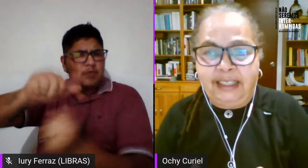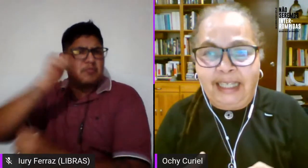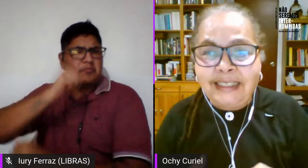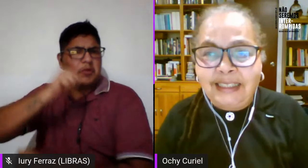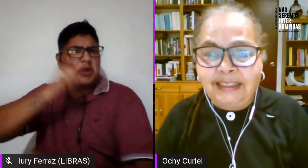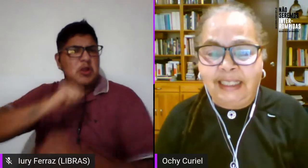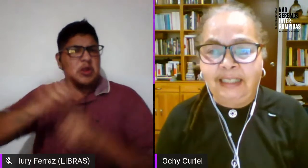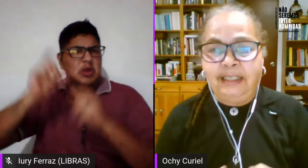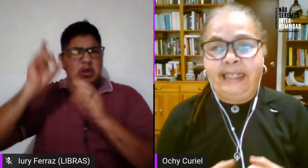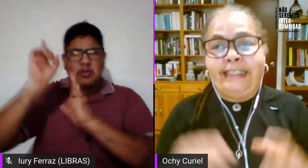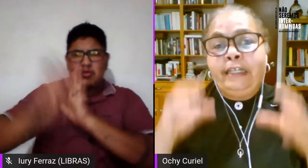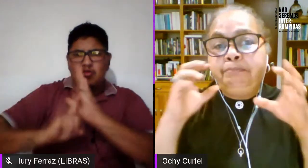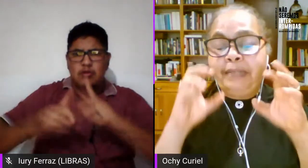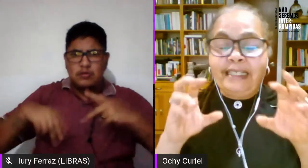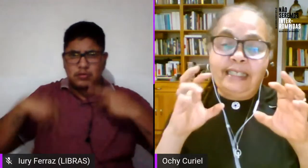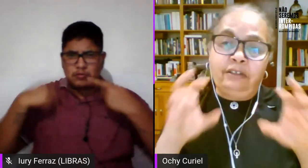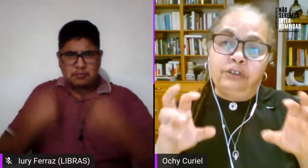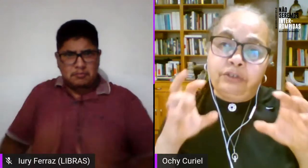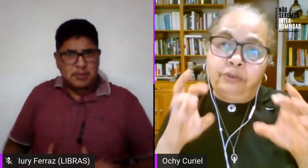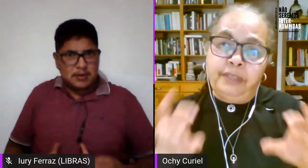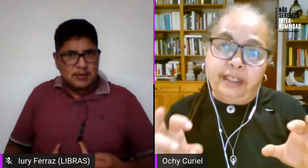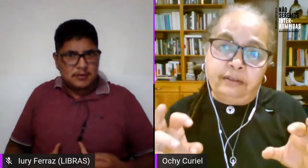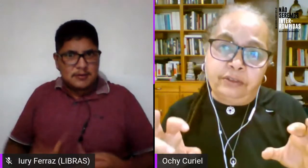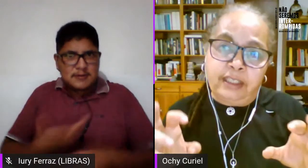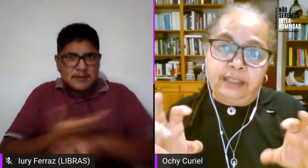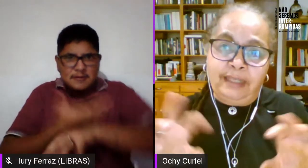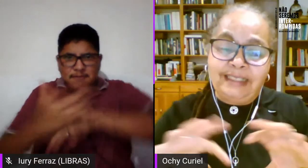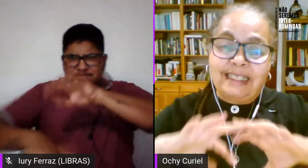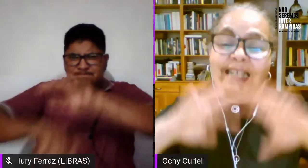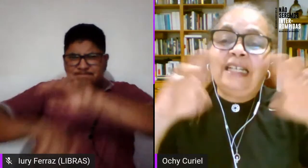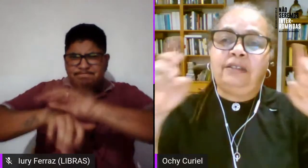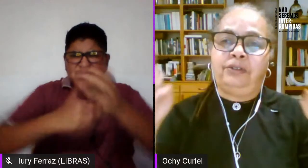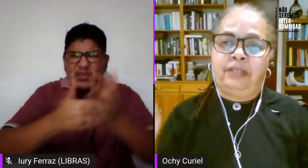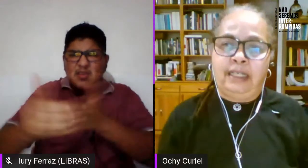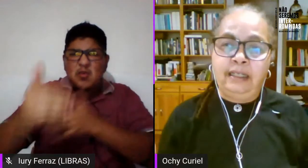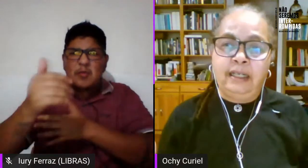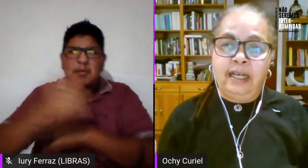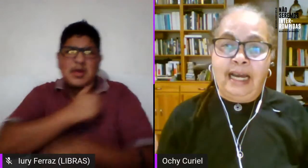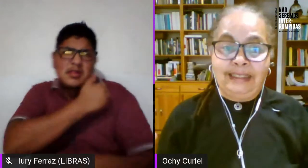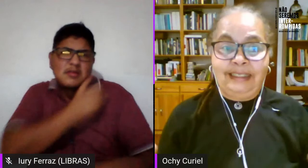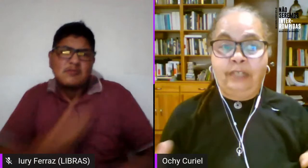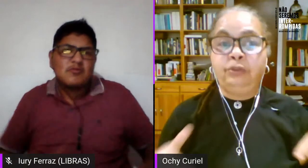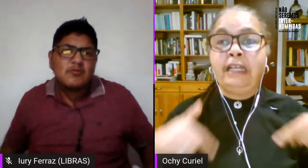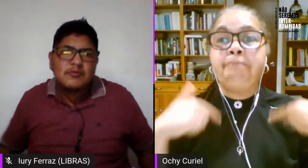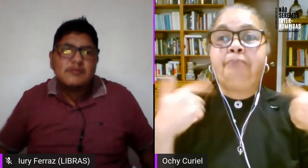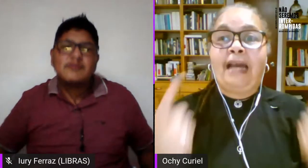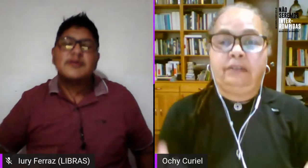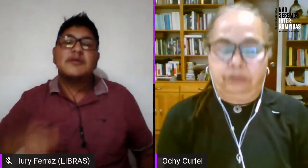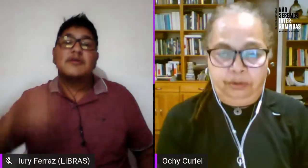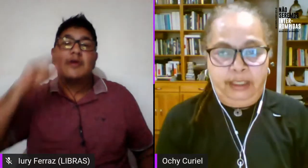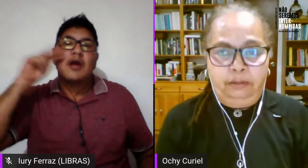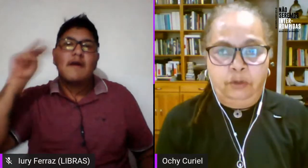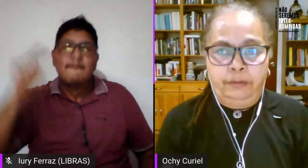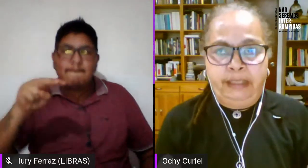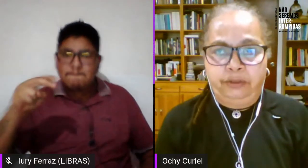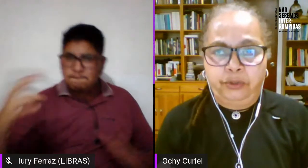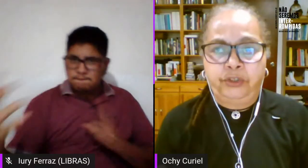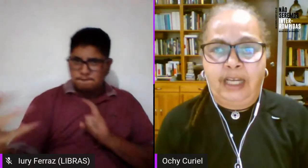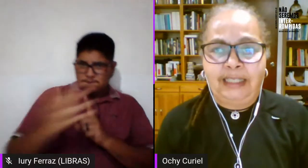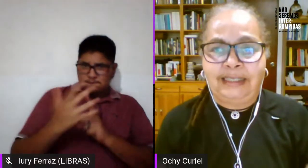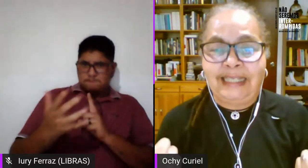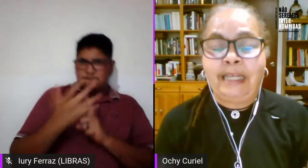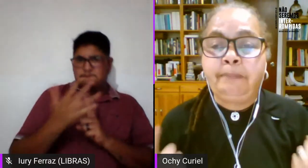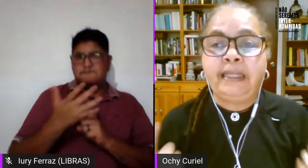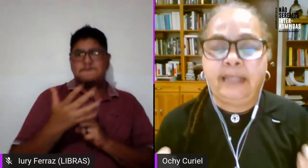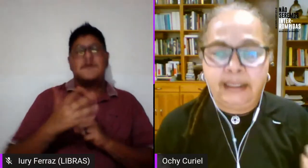ambiente etc y empiezan los gobiernos a nivel transnacional a tener un impacto en los movimientos